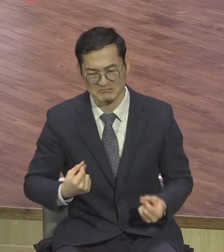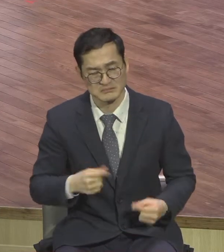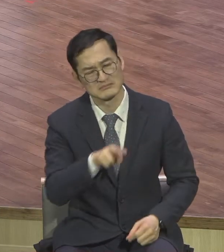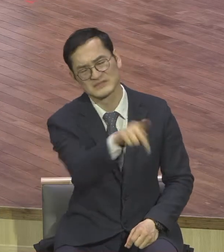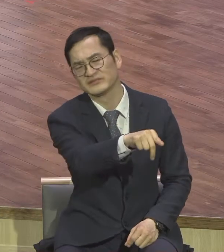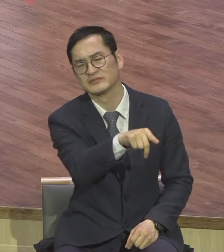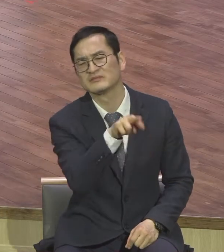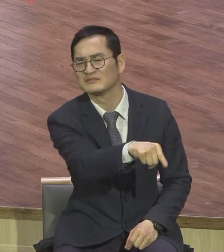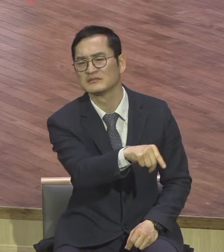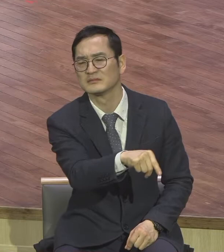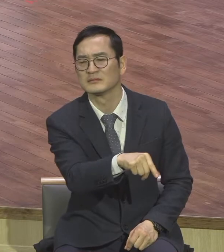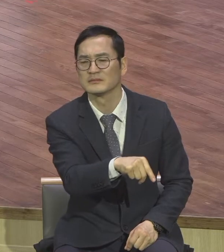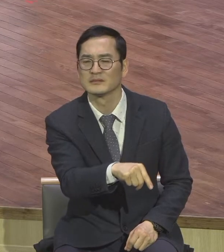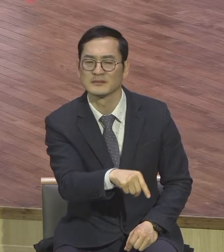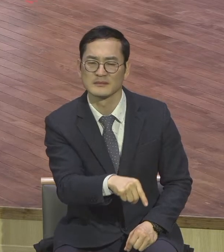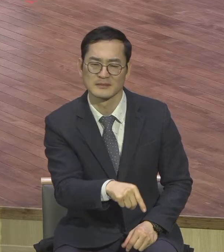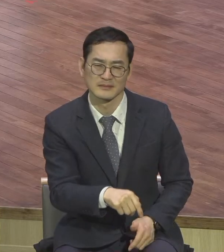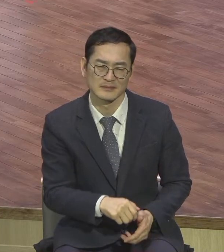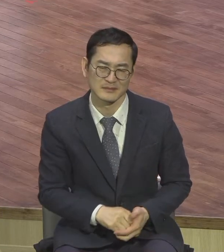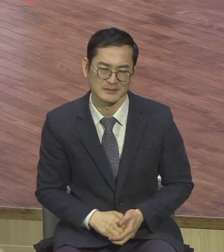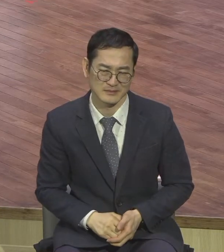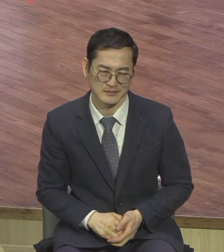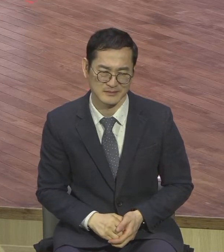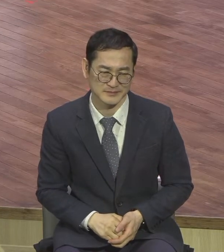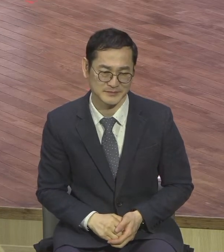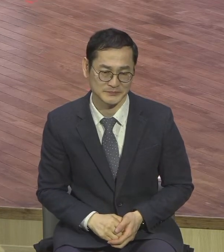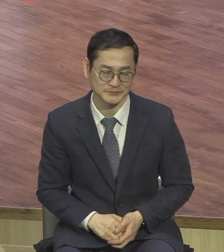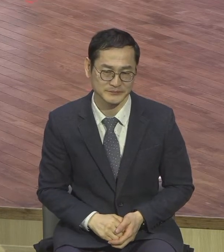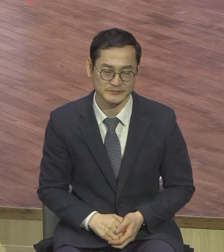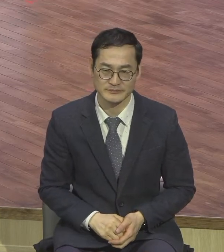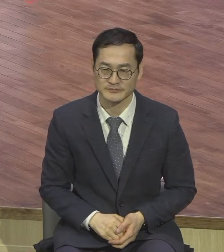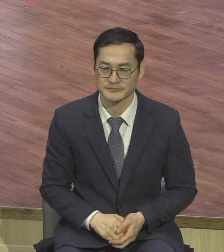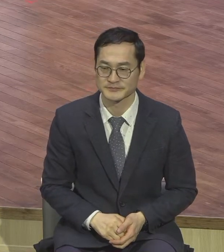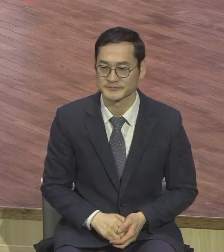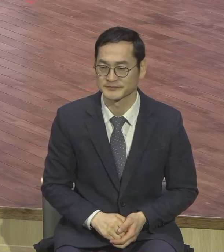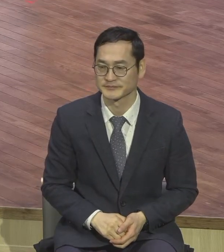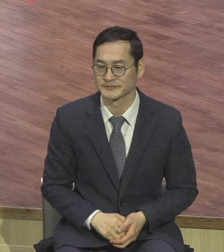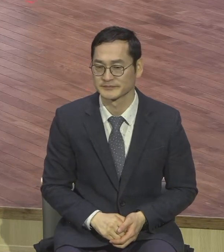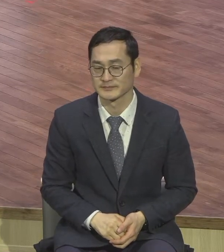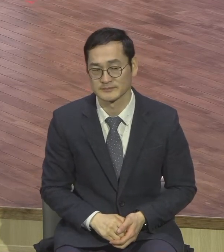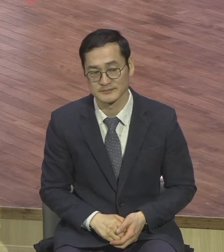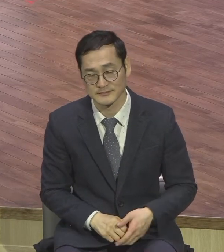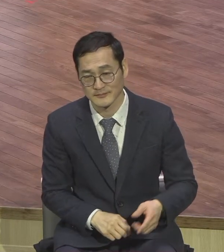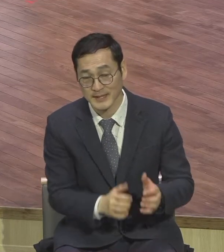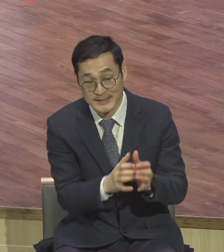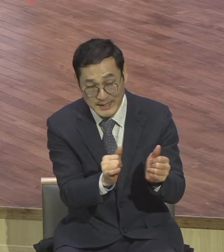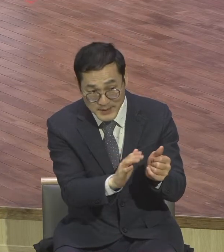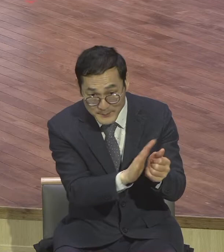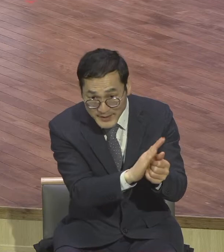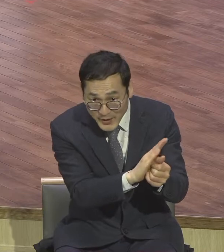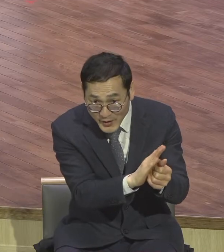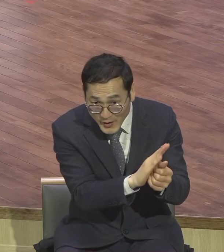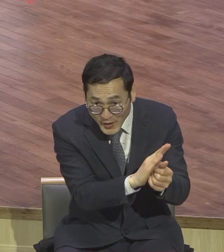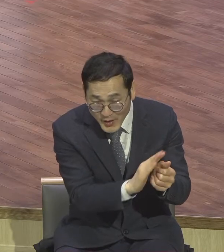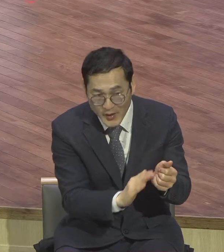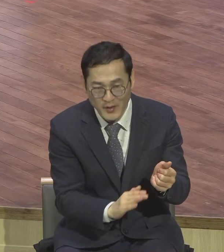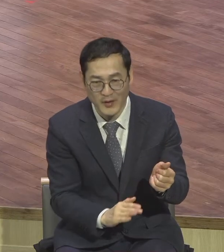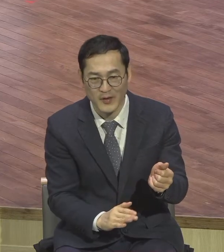상대방을 벼려하는 상대방을 이해하는 이것이 부족하고 자기 주관적 이런 경우가